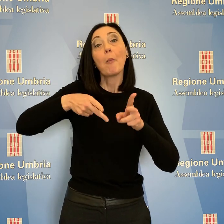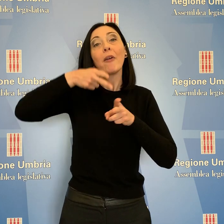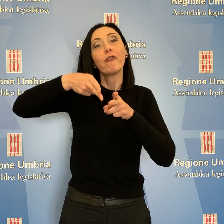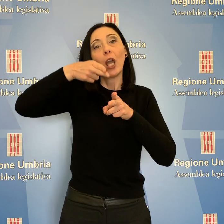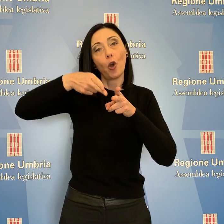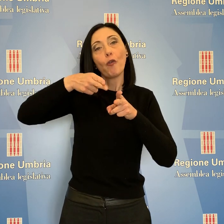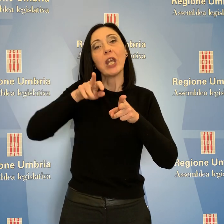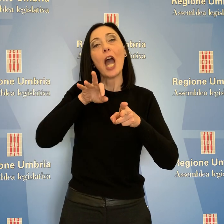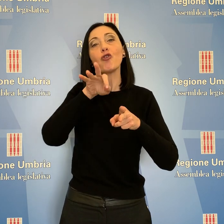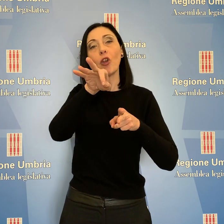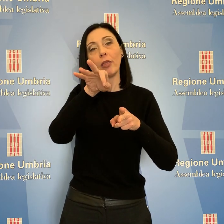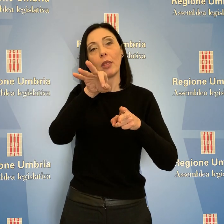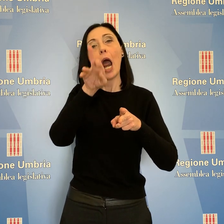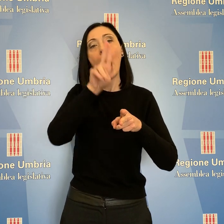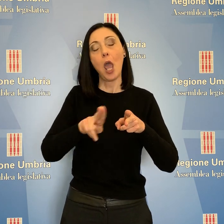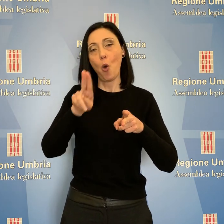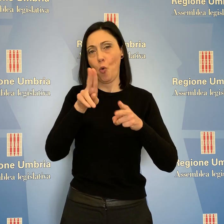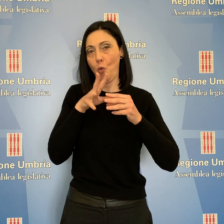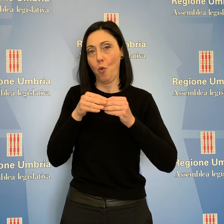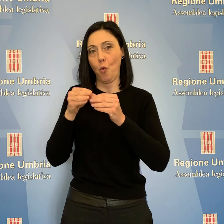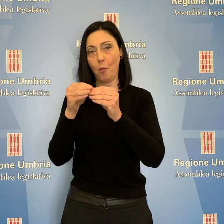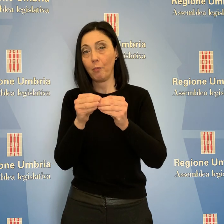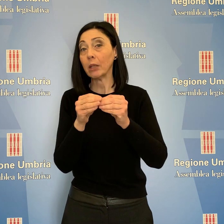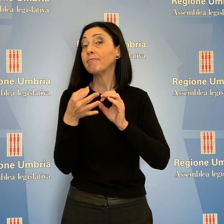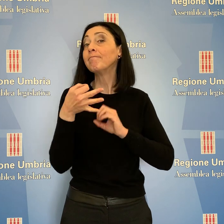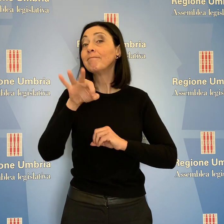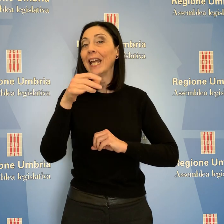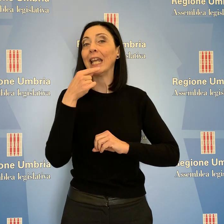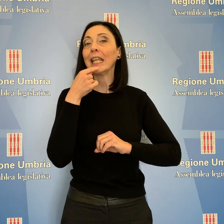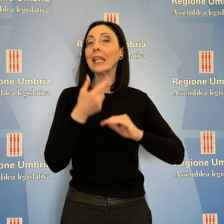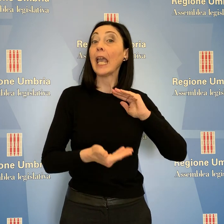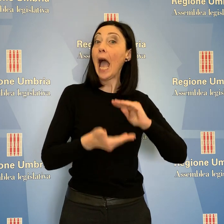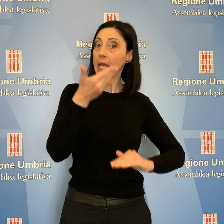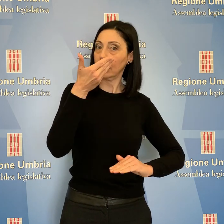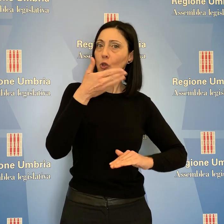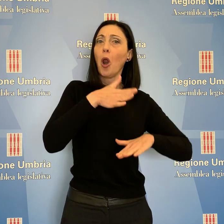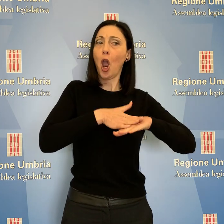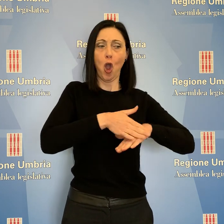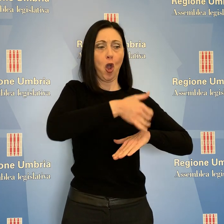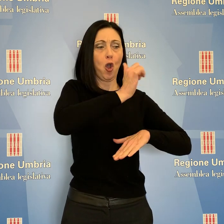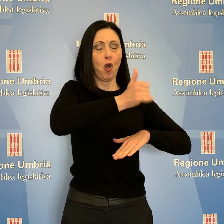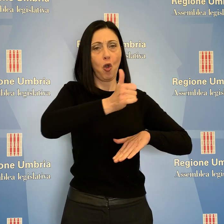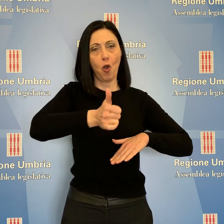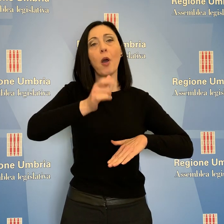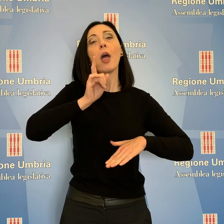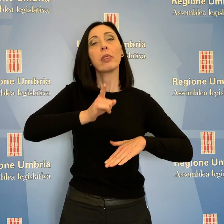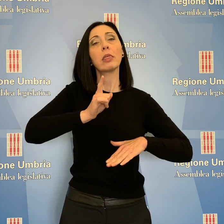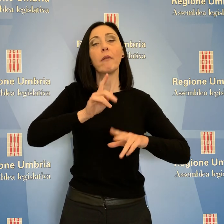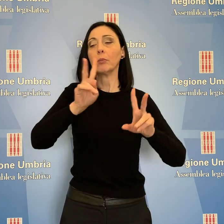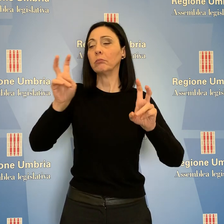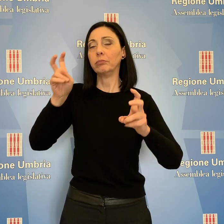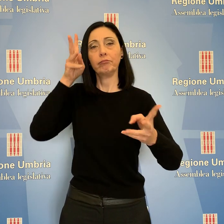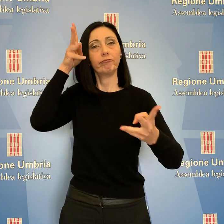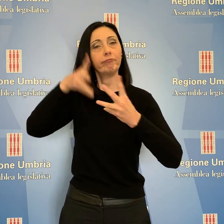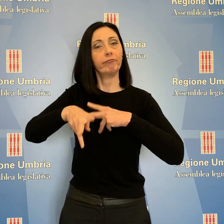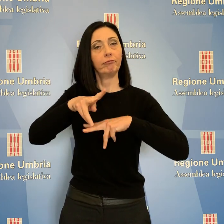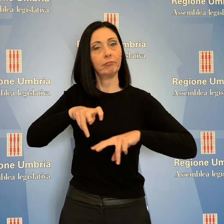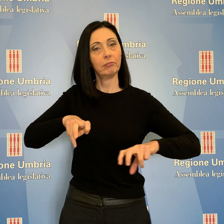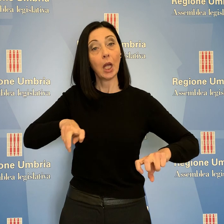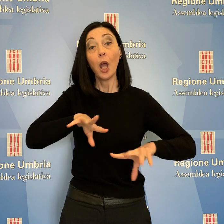centrale Umbra. Nello specifico saranno gli assessori, secondo le proprie competenze, ad approfondire le varie tematiche. In tutto,